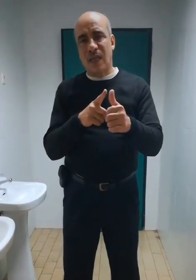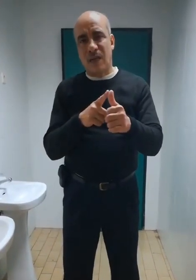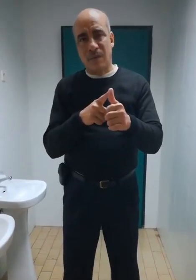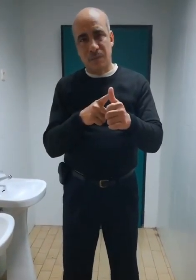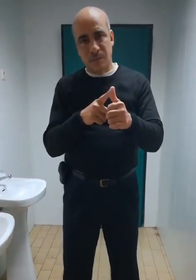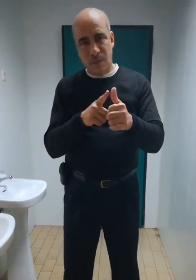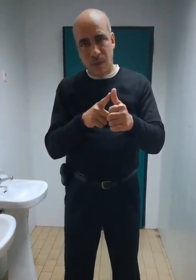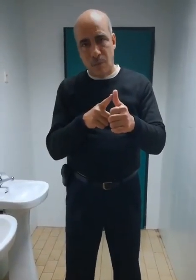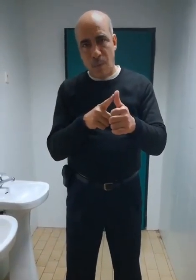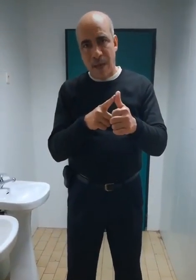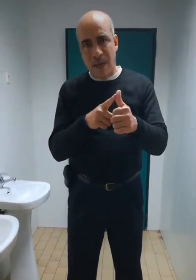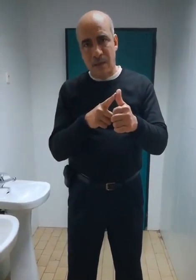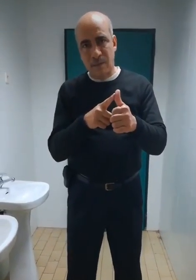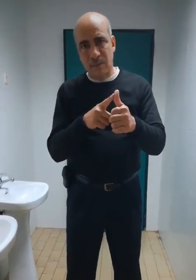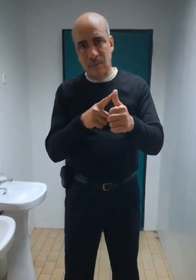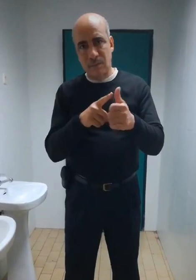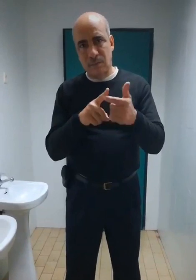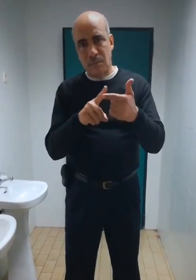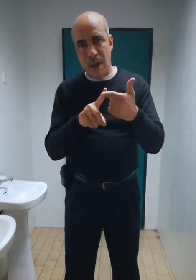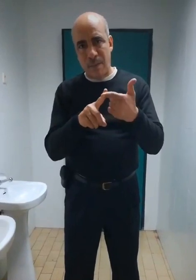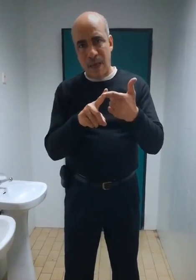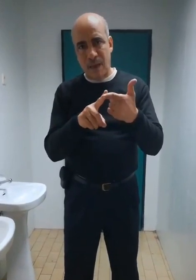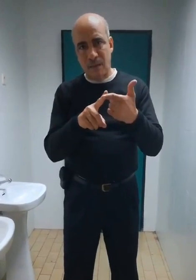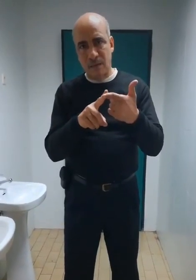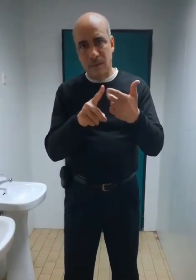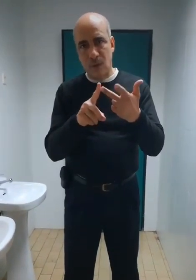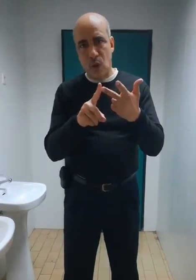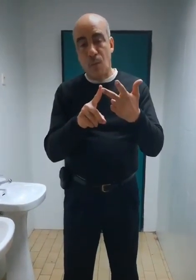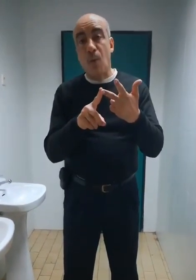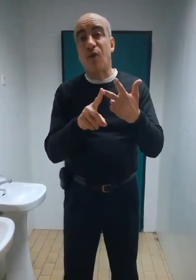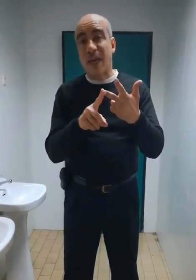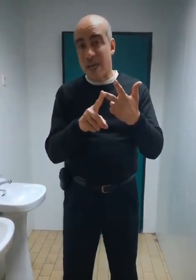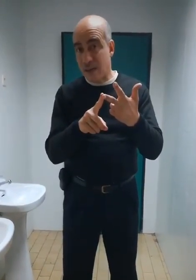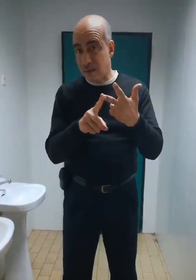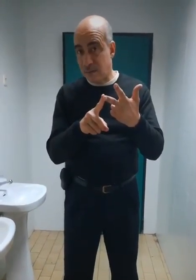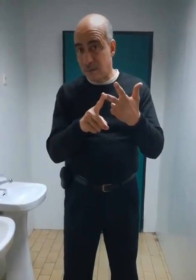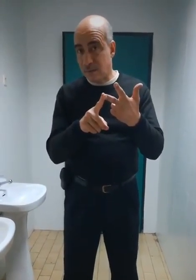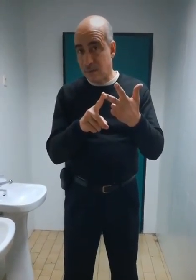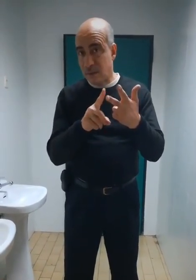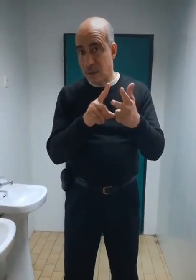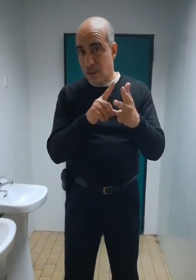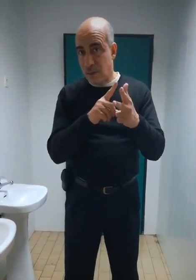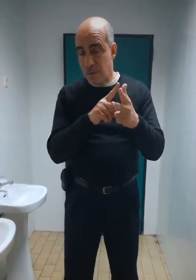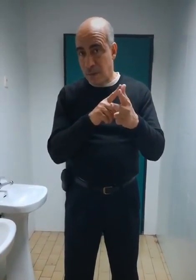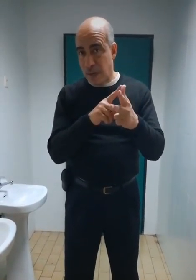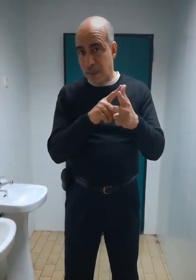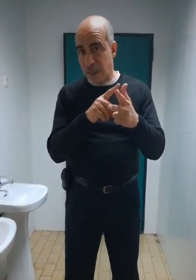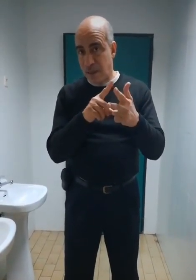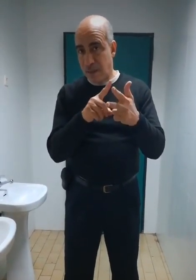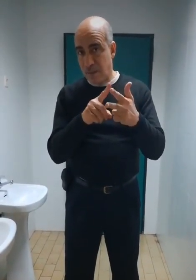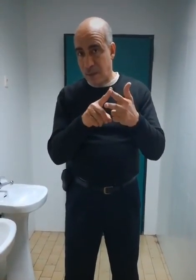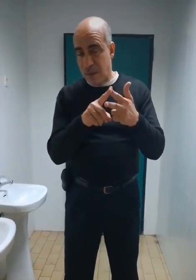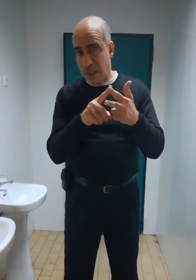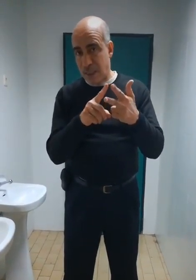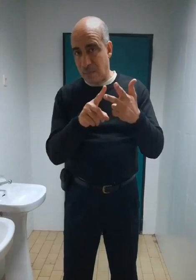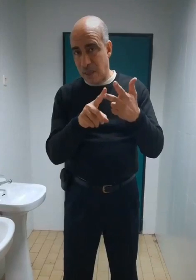y a mon père, ma mère, mon frère, mes padres, mes madres, mes